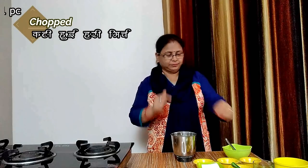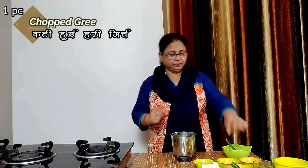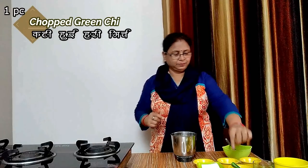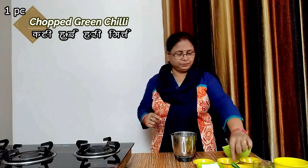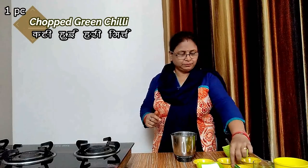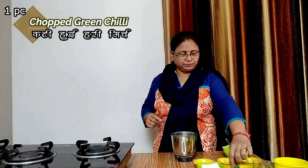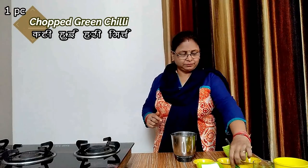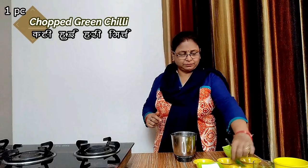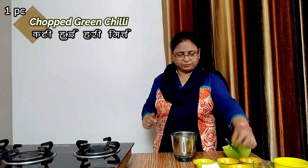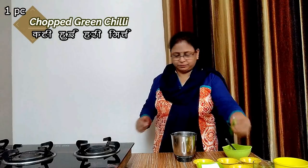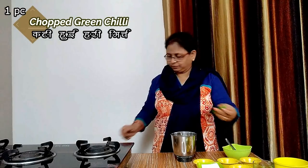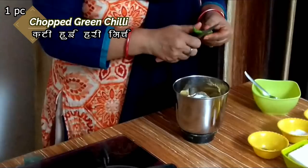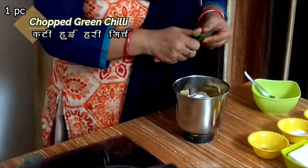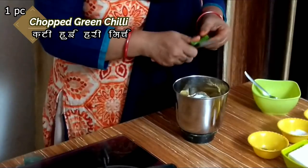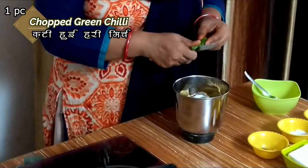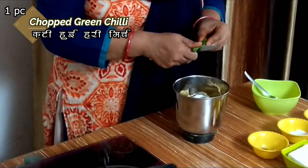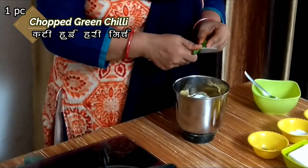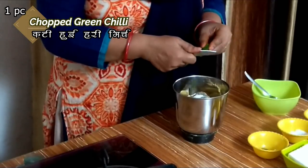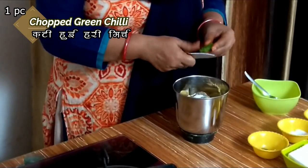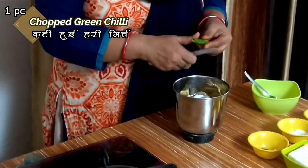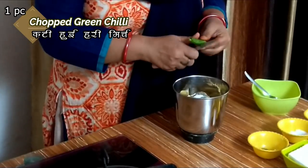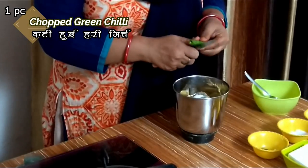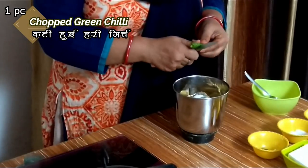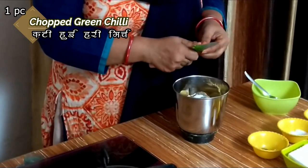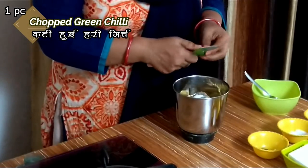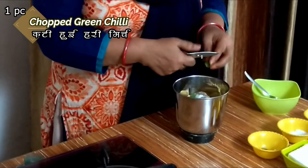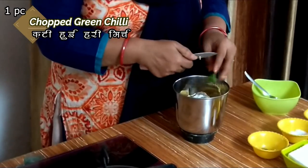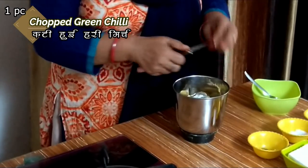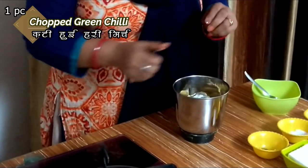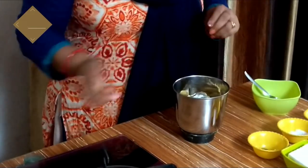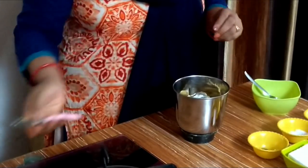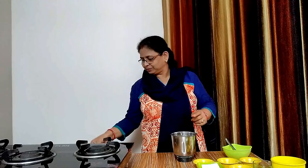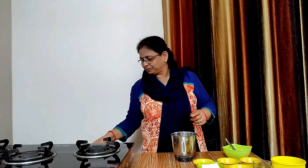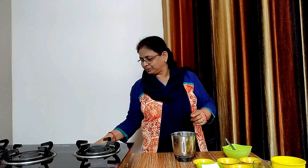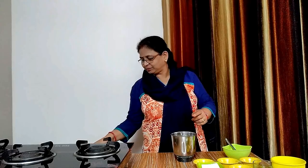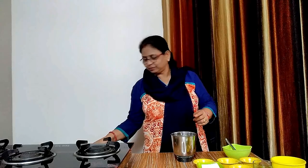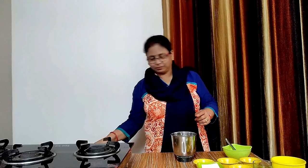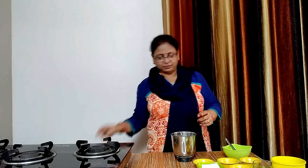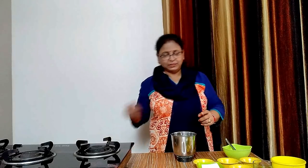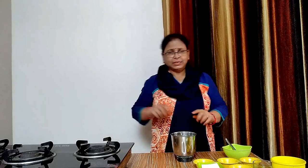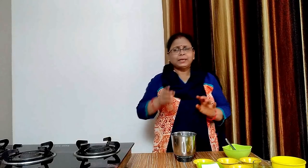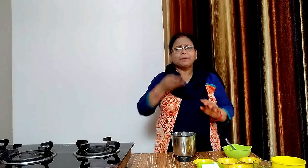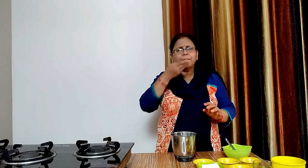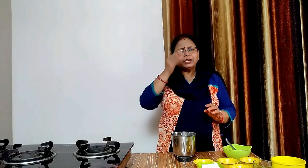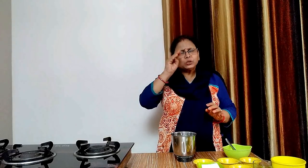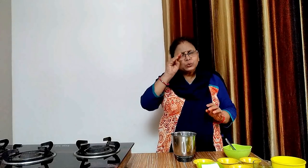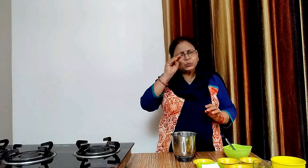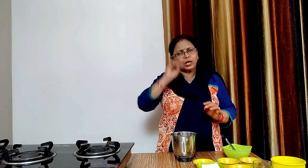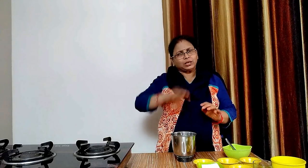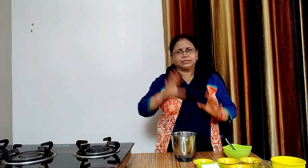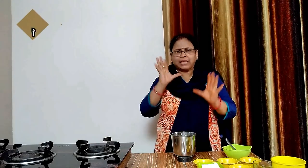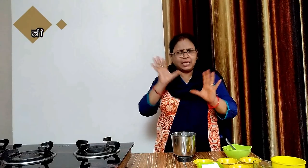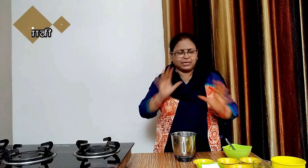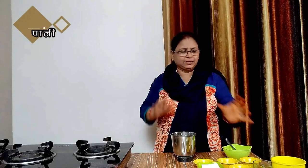और थोड़ा सा पानी डालेंगे